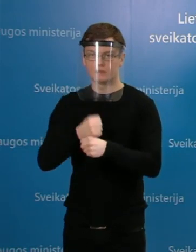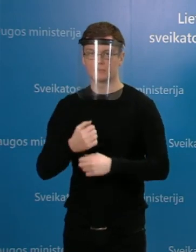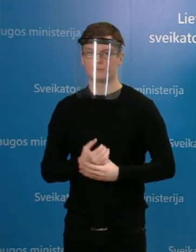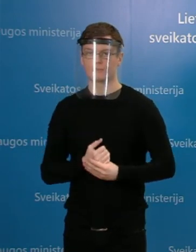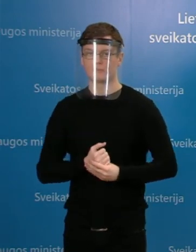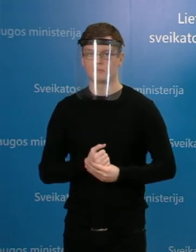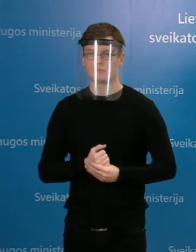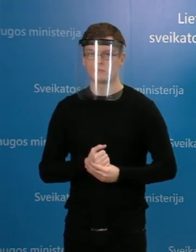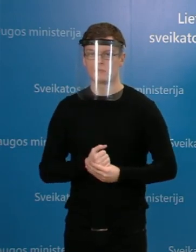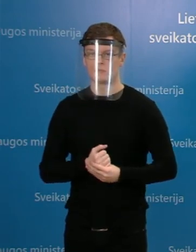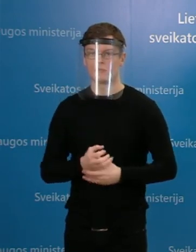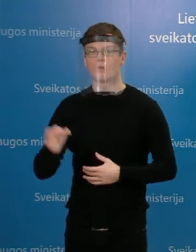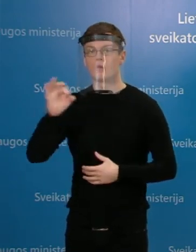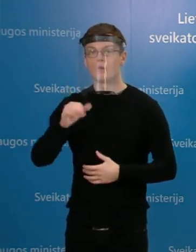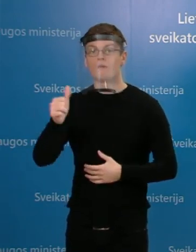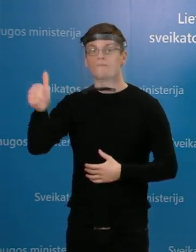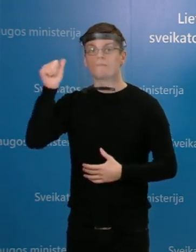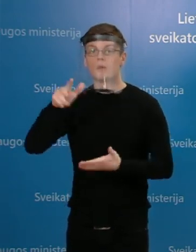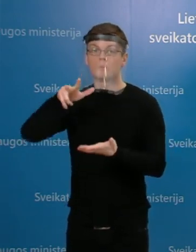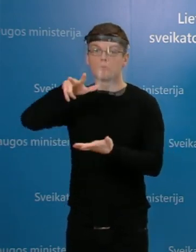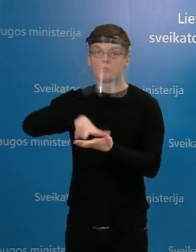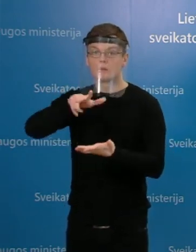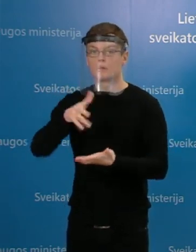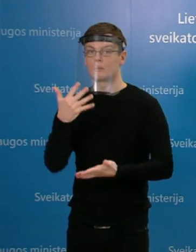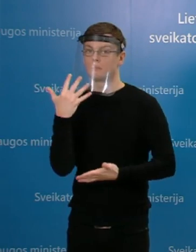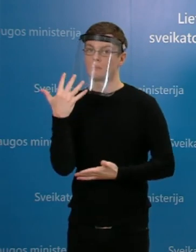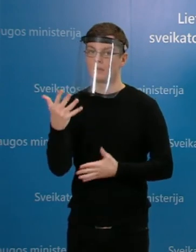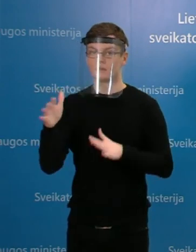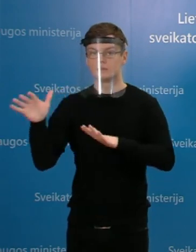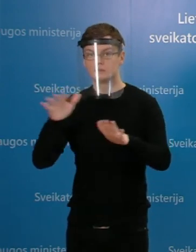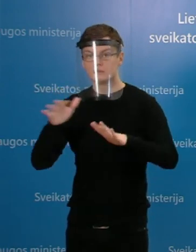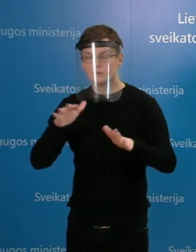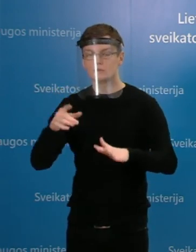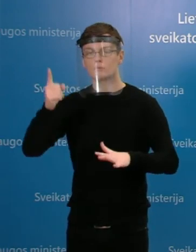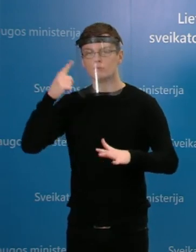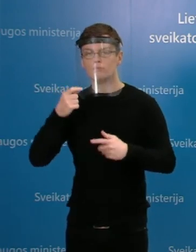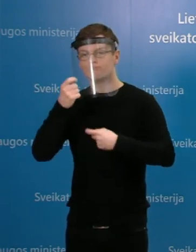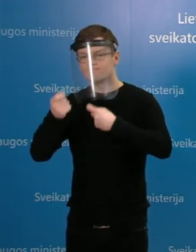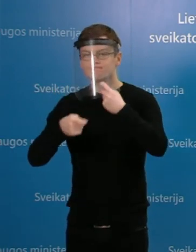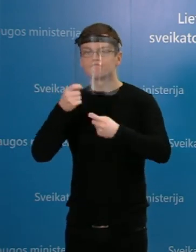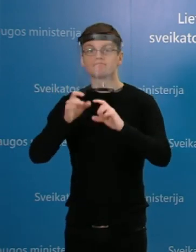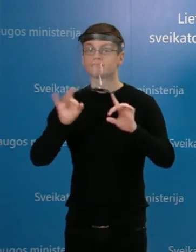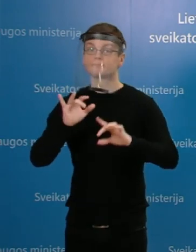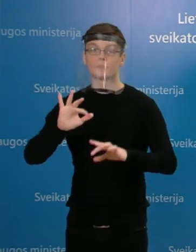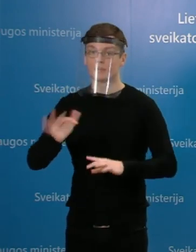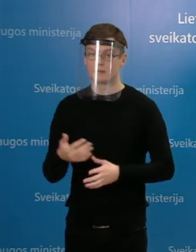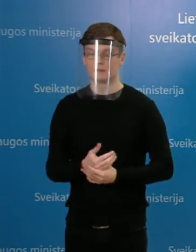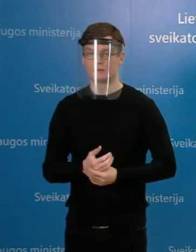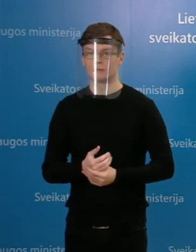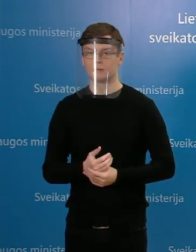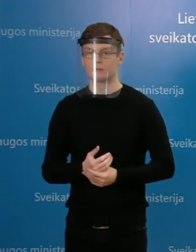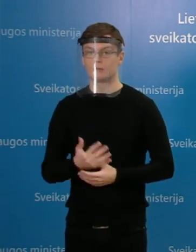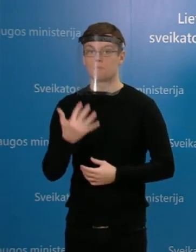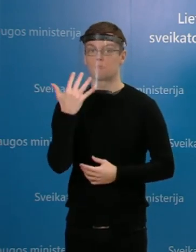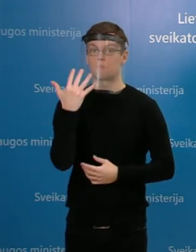Kalbant apie per vakardieną patvirtintus penkis atvejus, norėčiau detalizuoti, jog iš penkių trys patvirtinti